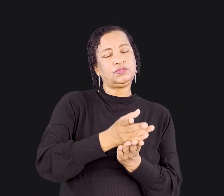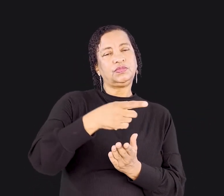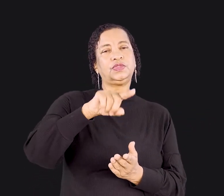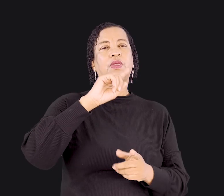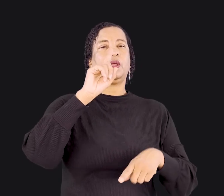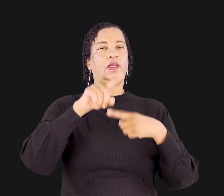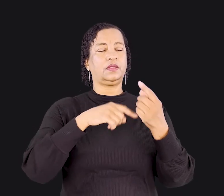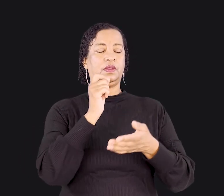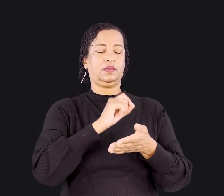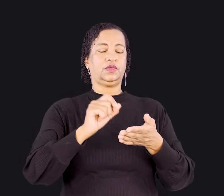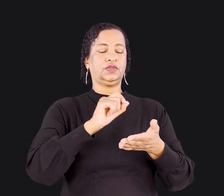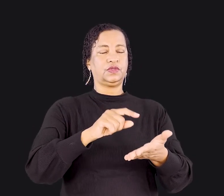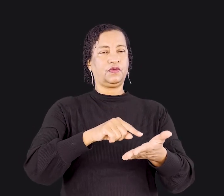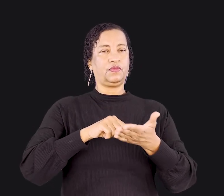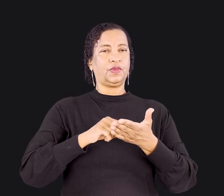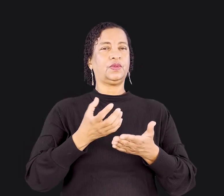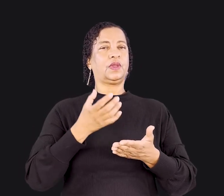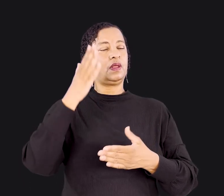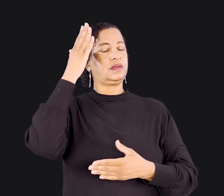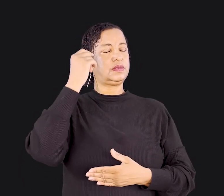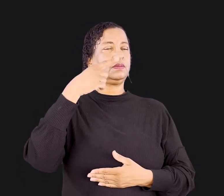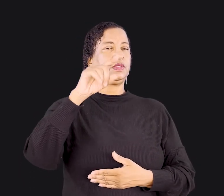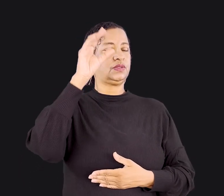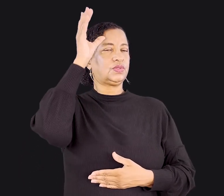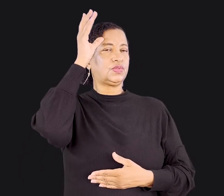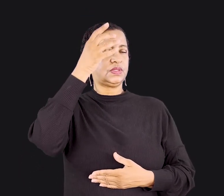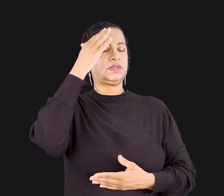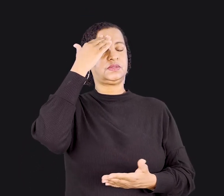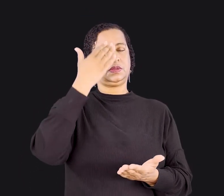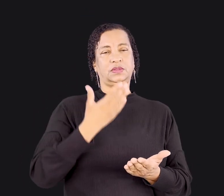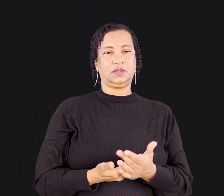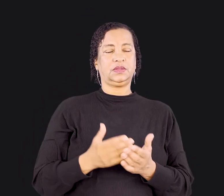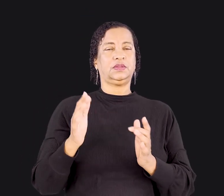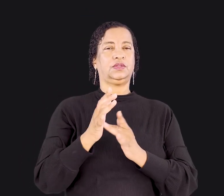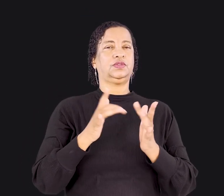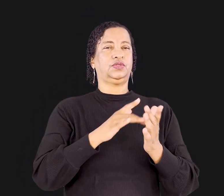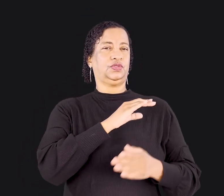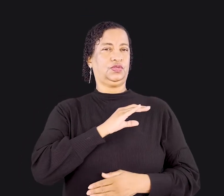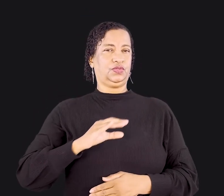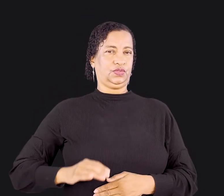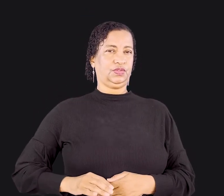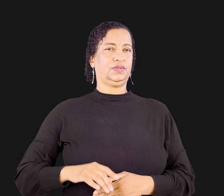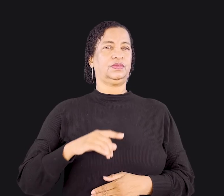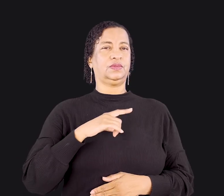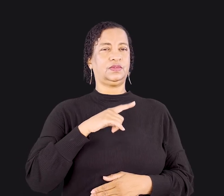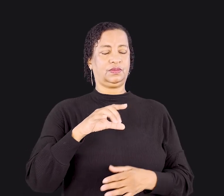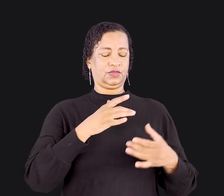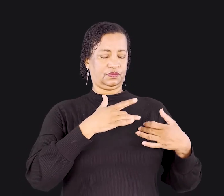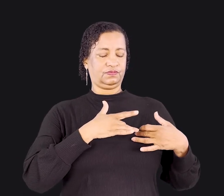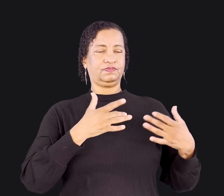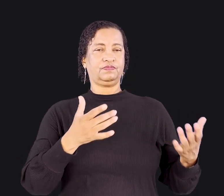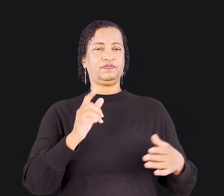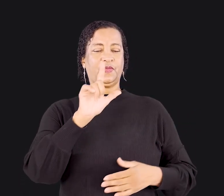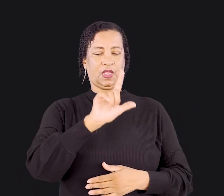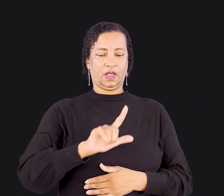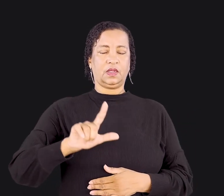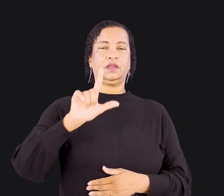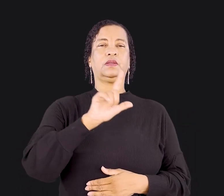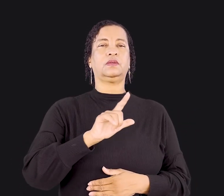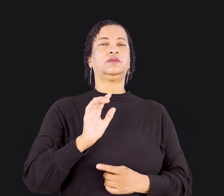Depois escreva para nós, queremos saber da sua decisão de crer em Jesus Cristo. Temos à sua disposição literatura, que